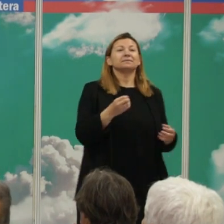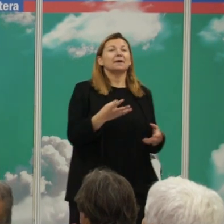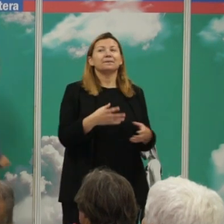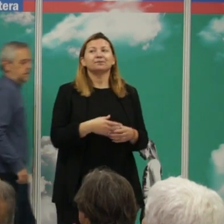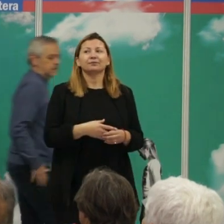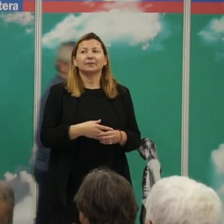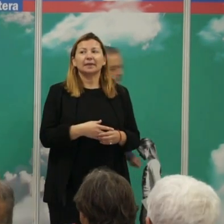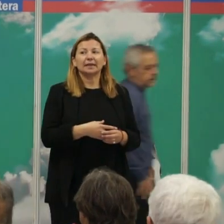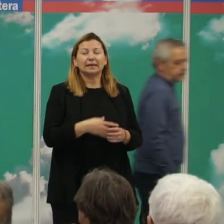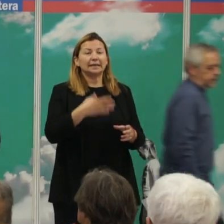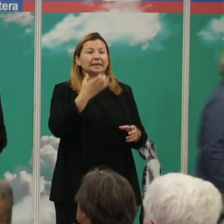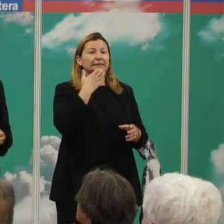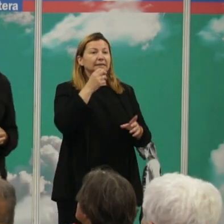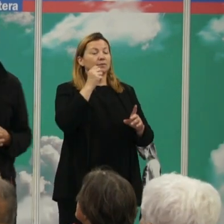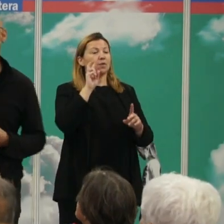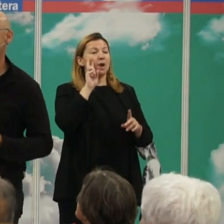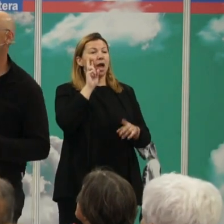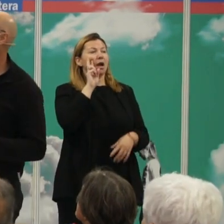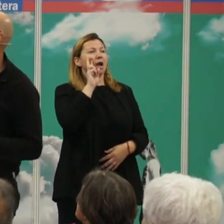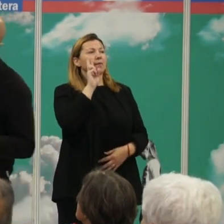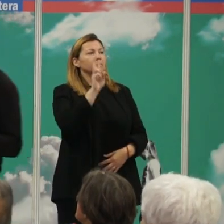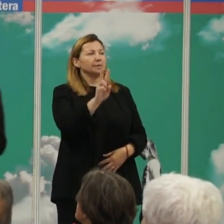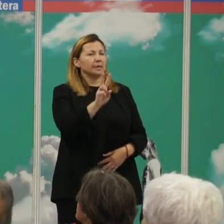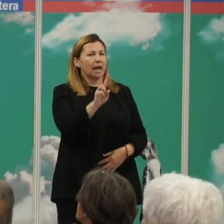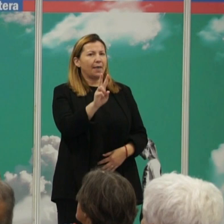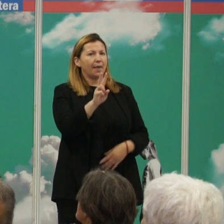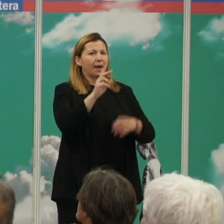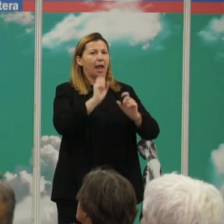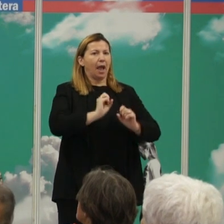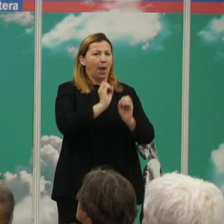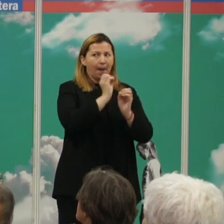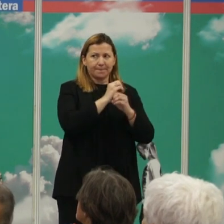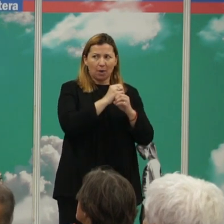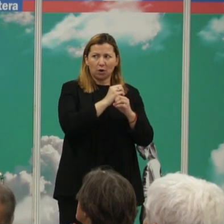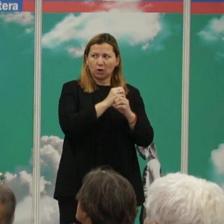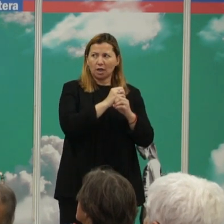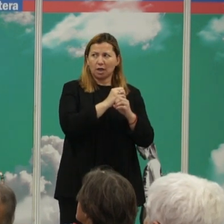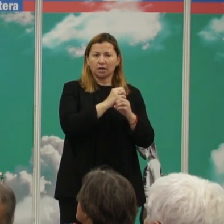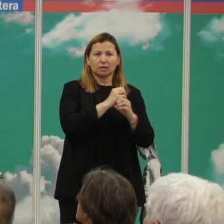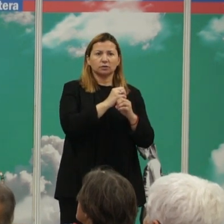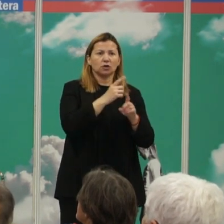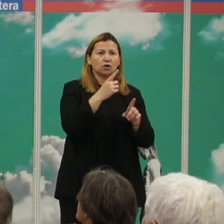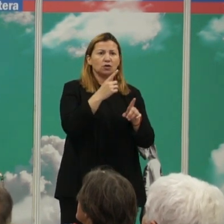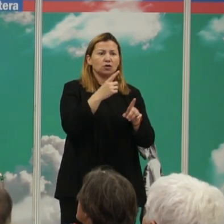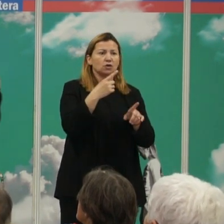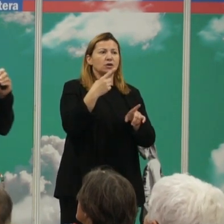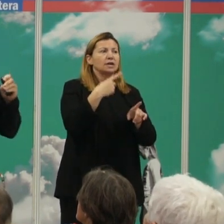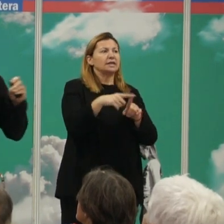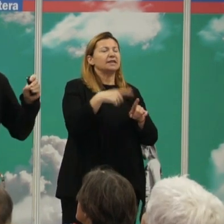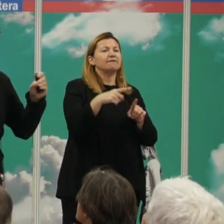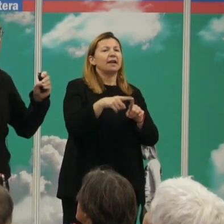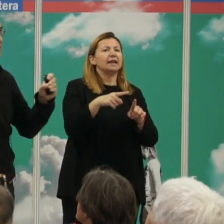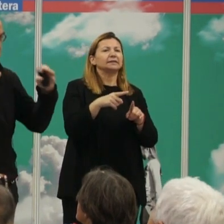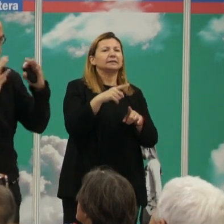Si tenemos una mirada desde la biología, lo que vemos son como varios ítems de información